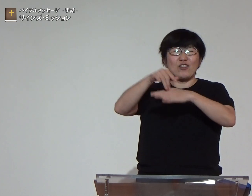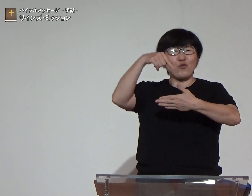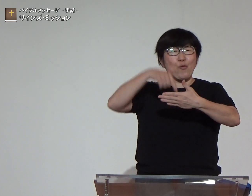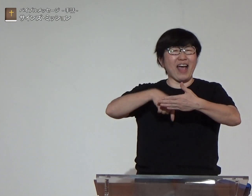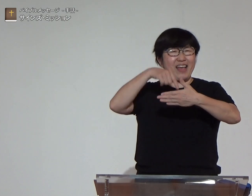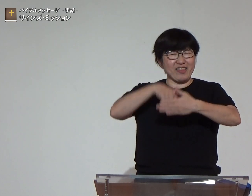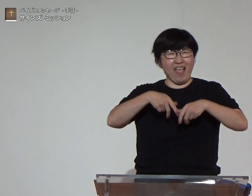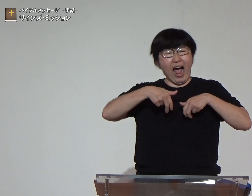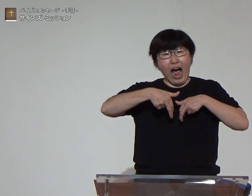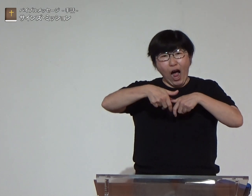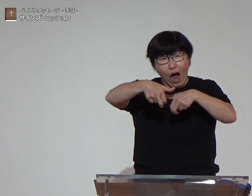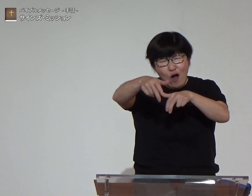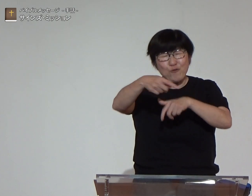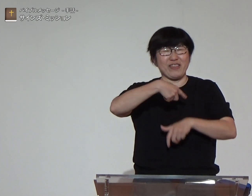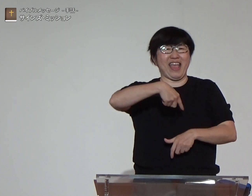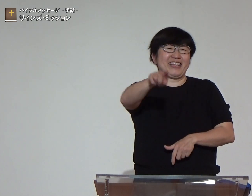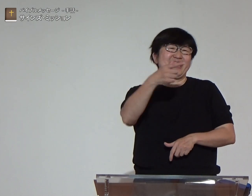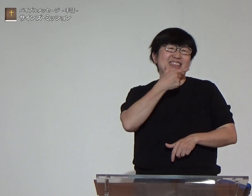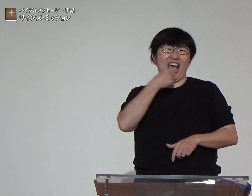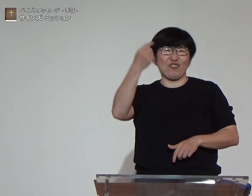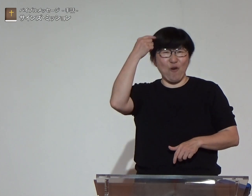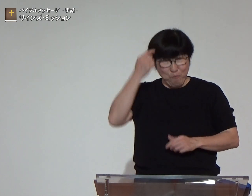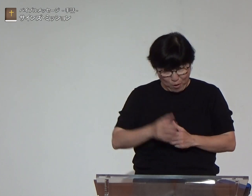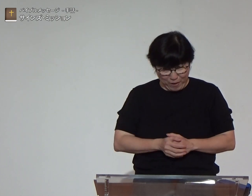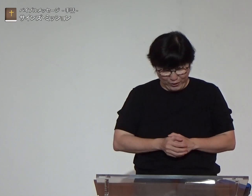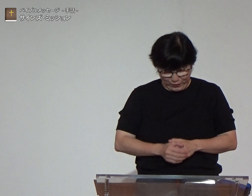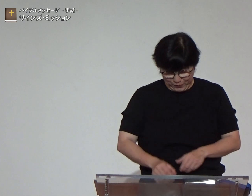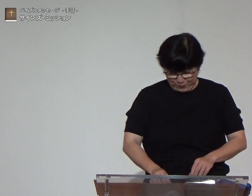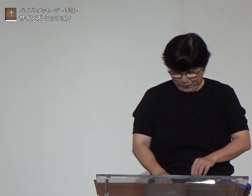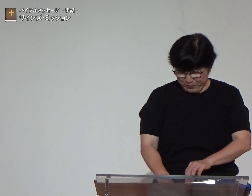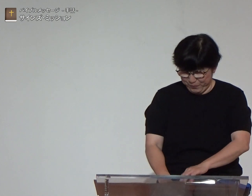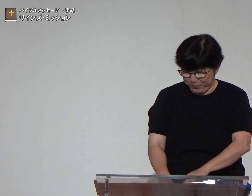神様の愛の内に歩んでいきたいと思います